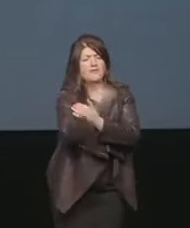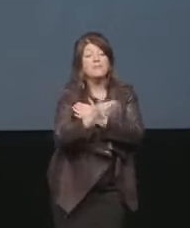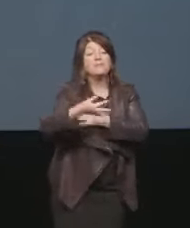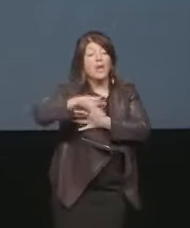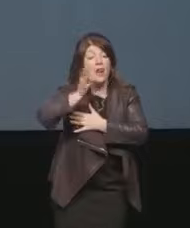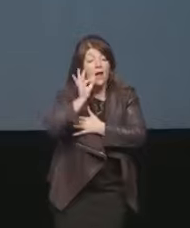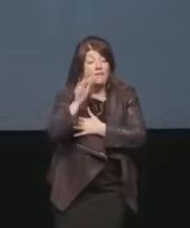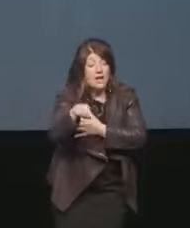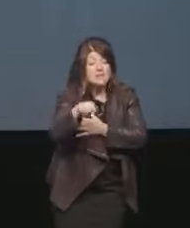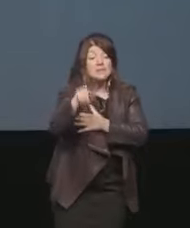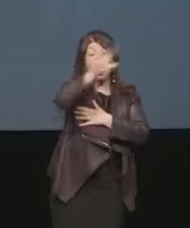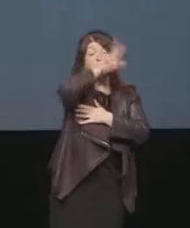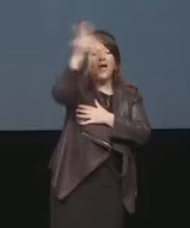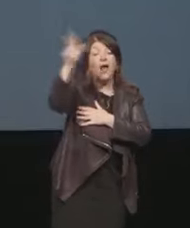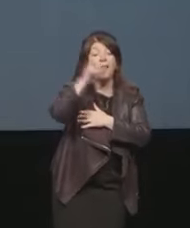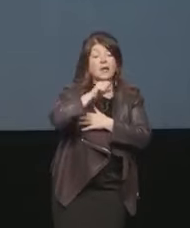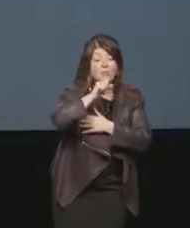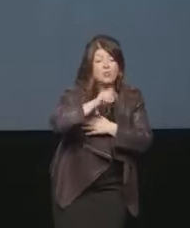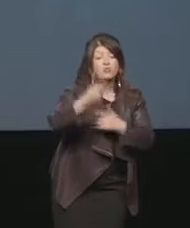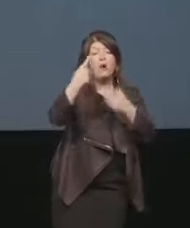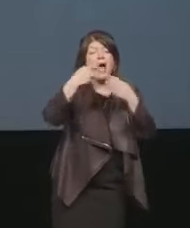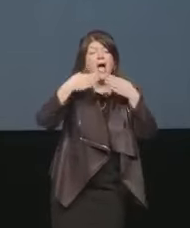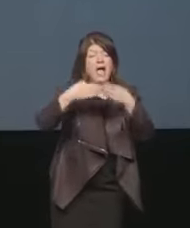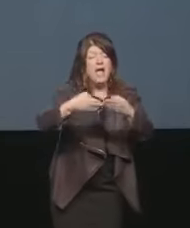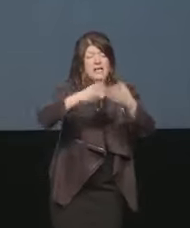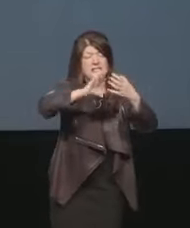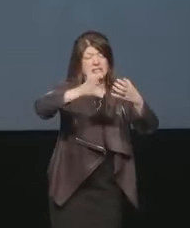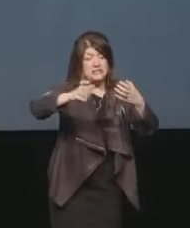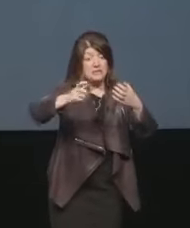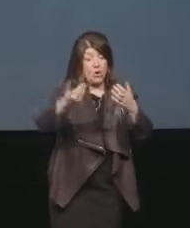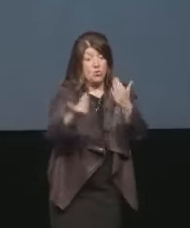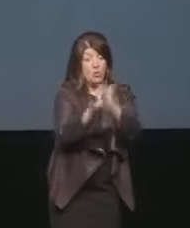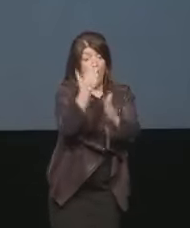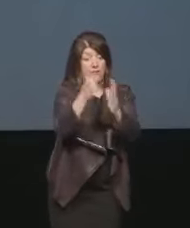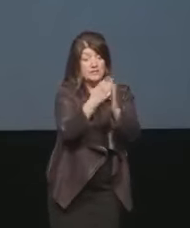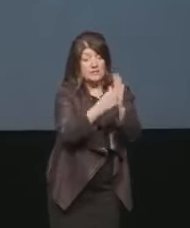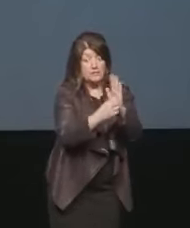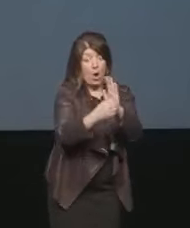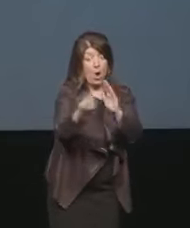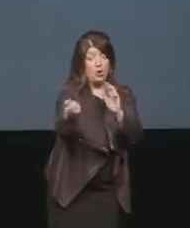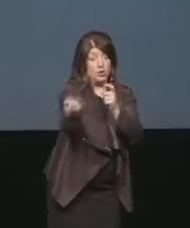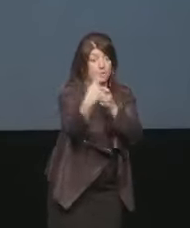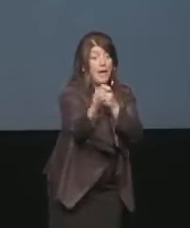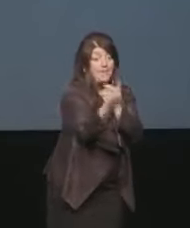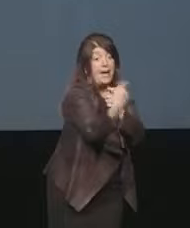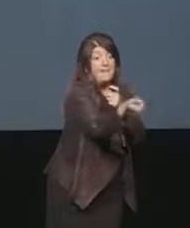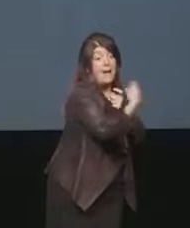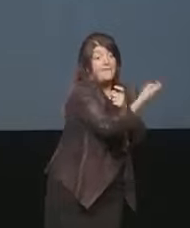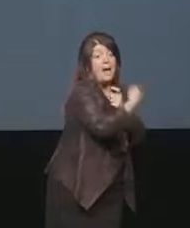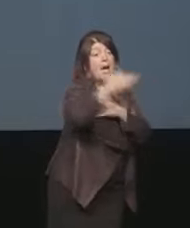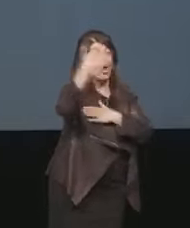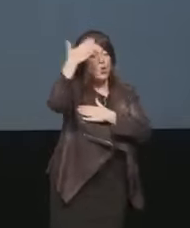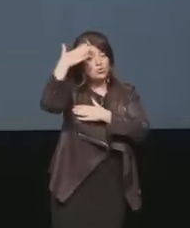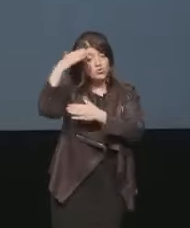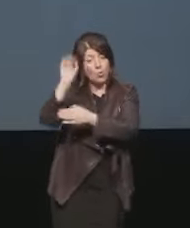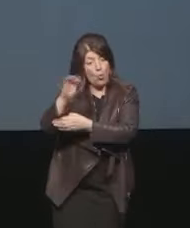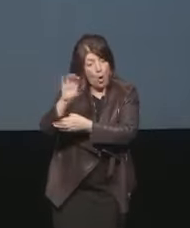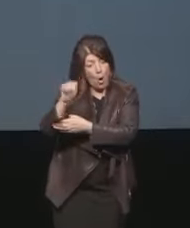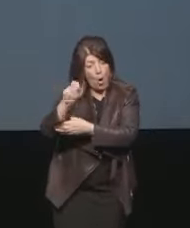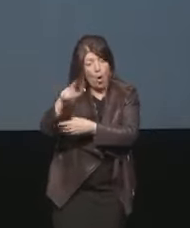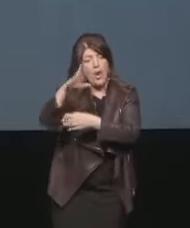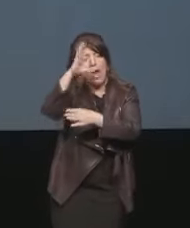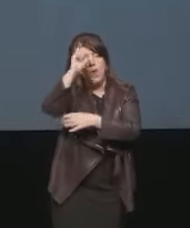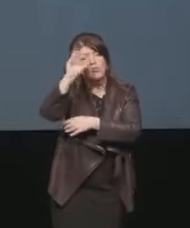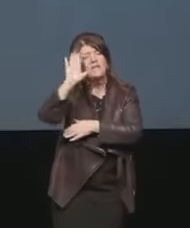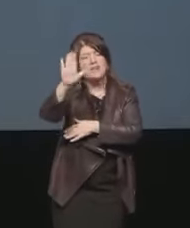Mutua e Costa Crociere e altre ne imbarcheremo nei prossimi giorni la Scuola di Alto Perfezionamento Altis dell